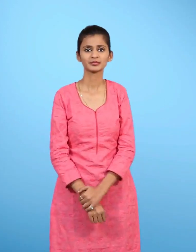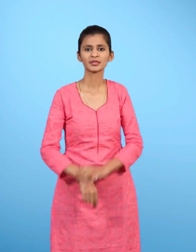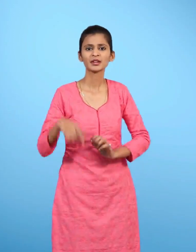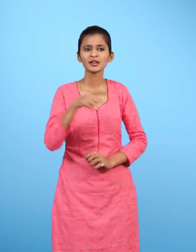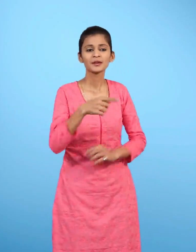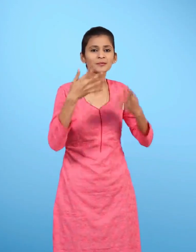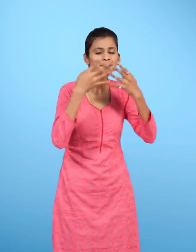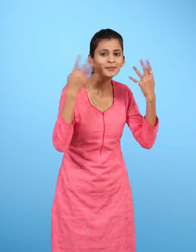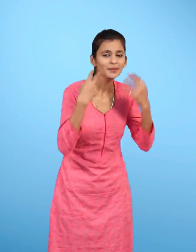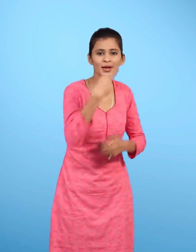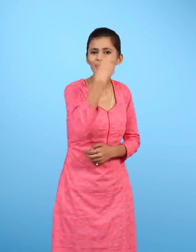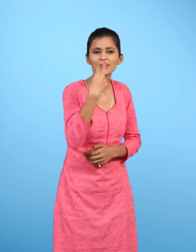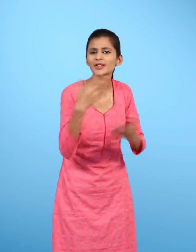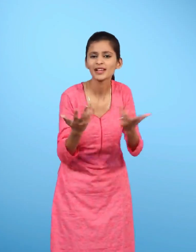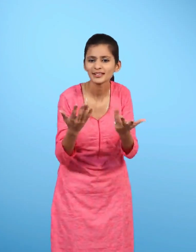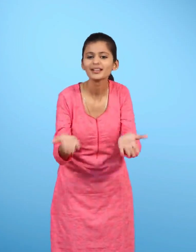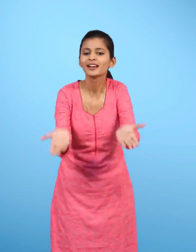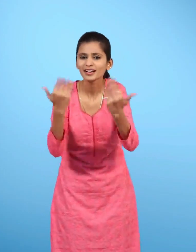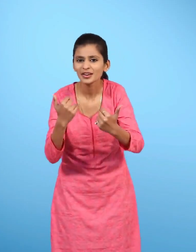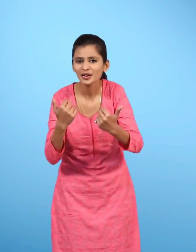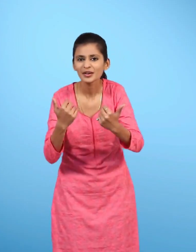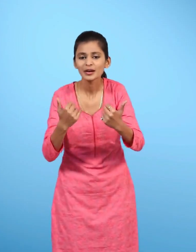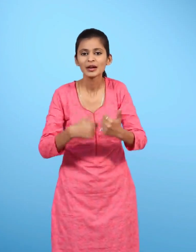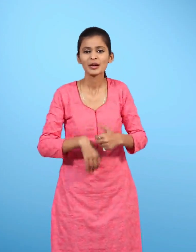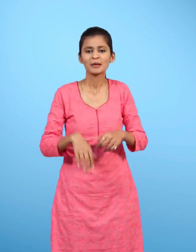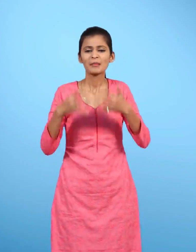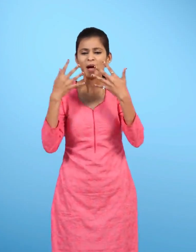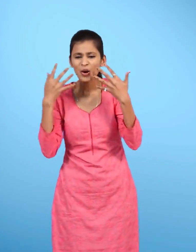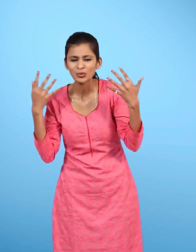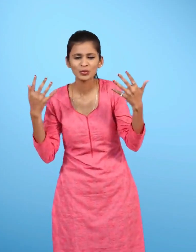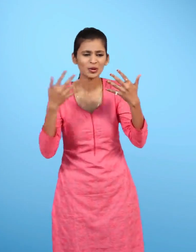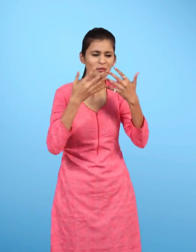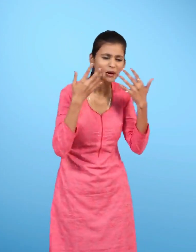बोलो बिल्ली कैसे रोती है? मियाव, मियाव